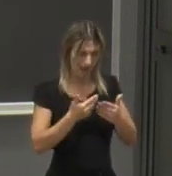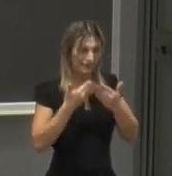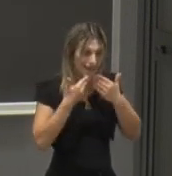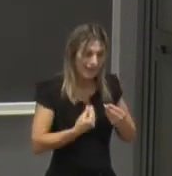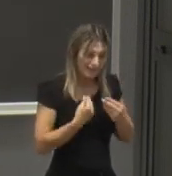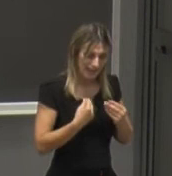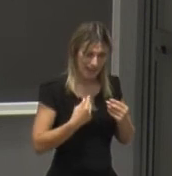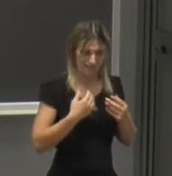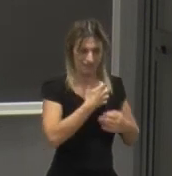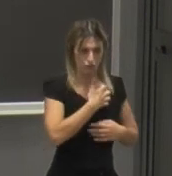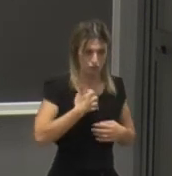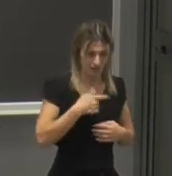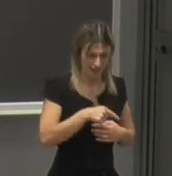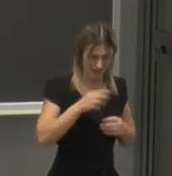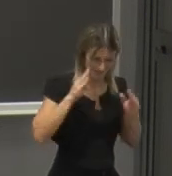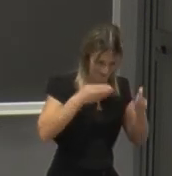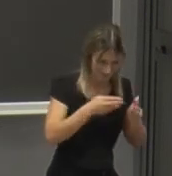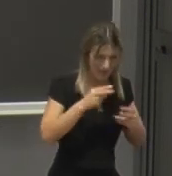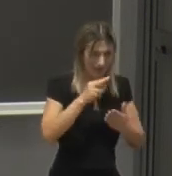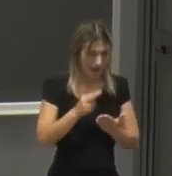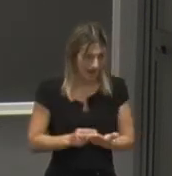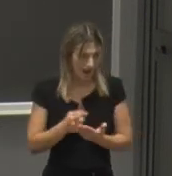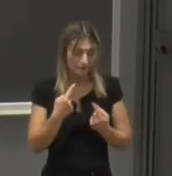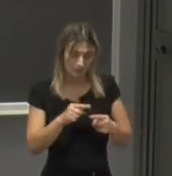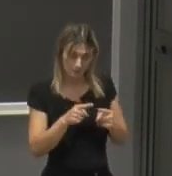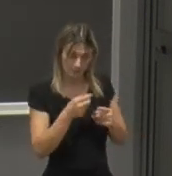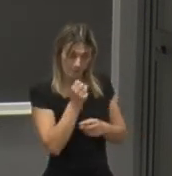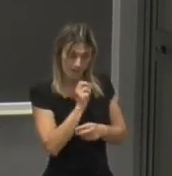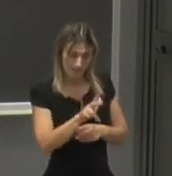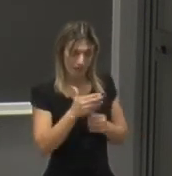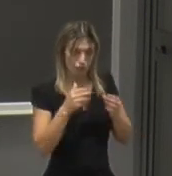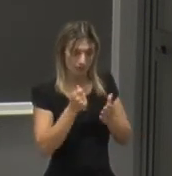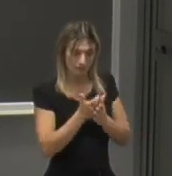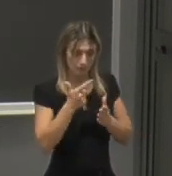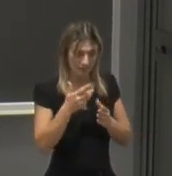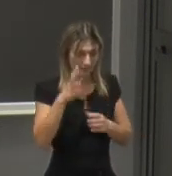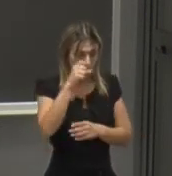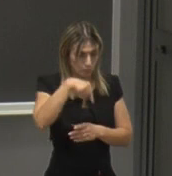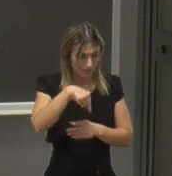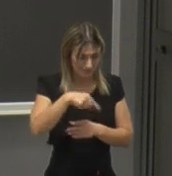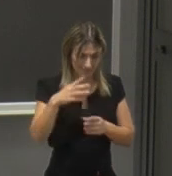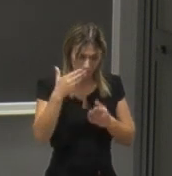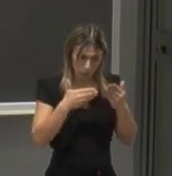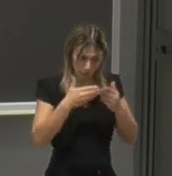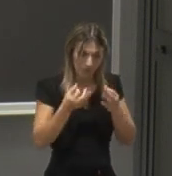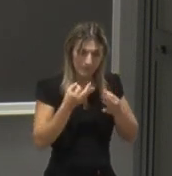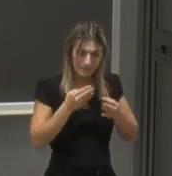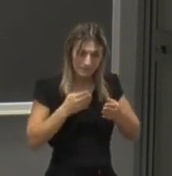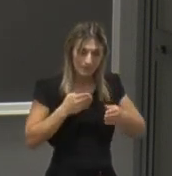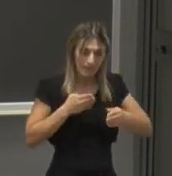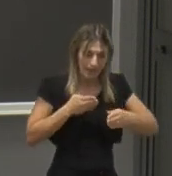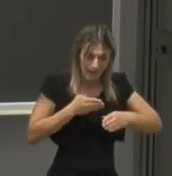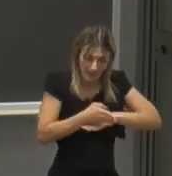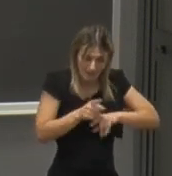penso che questo diciamo sia un messaggio importante studiare all'università significa entrare in un in un